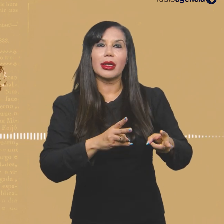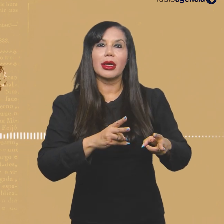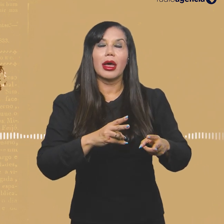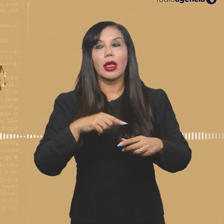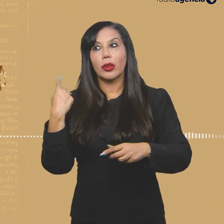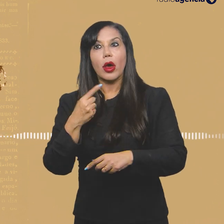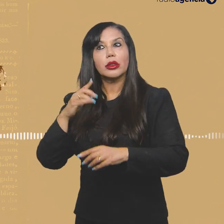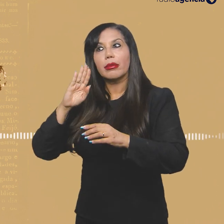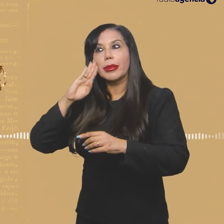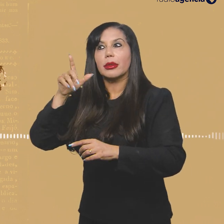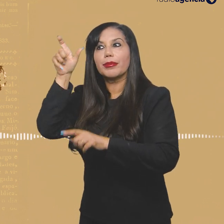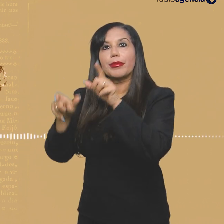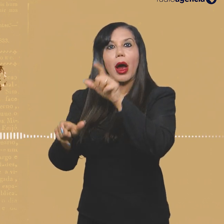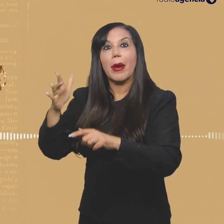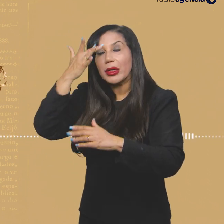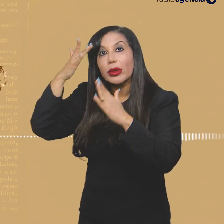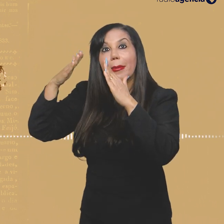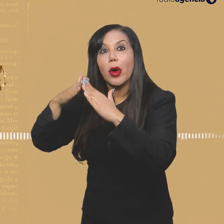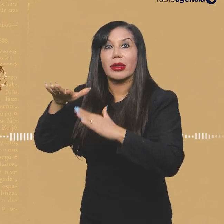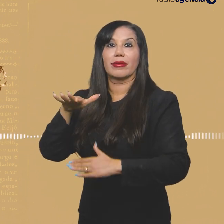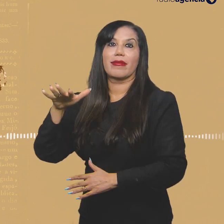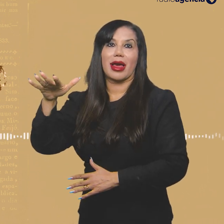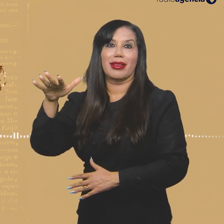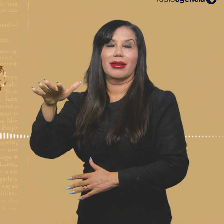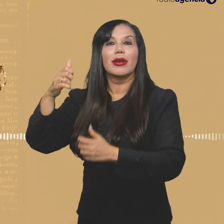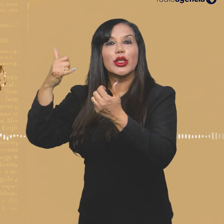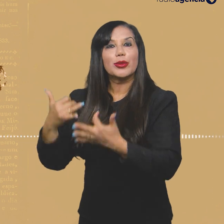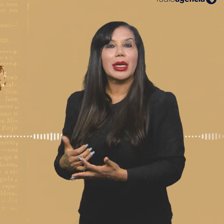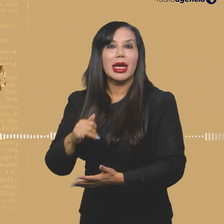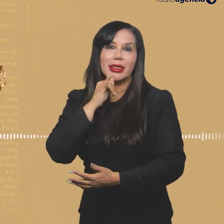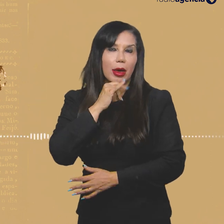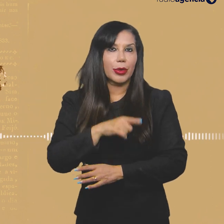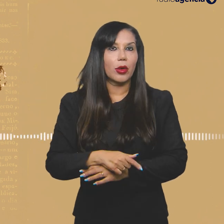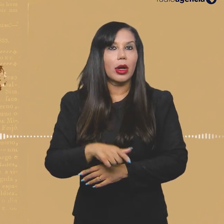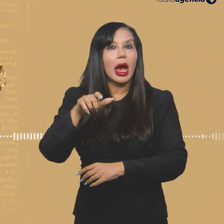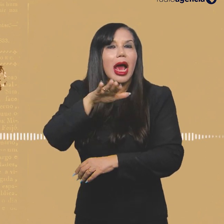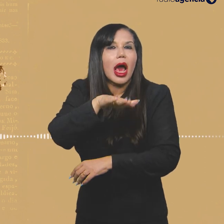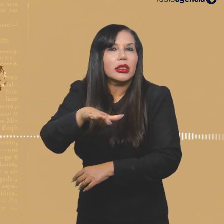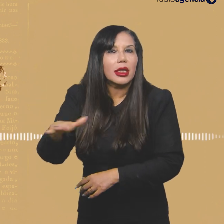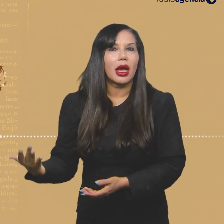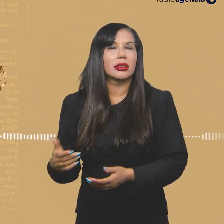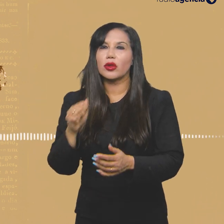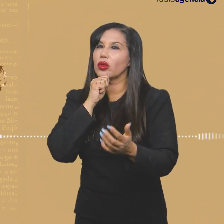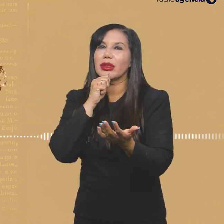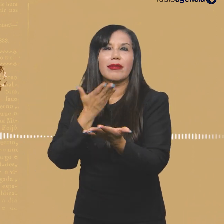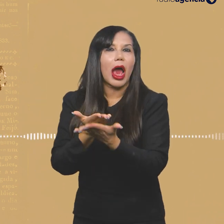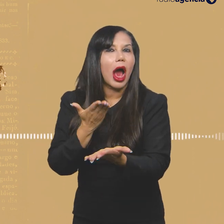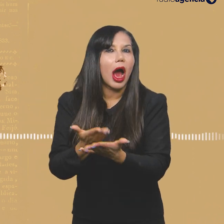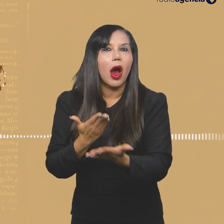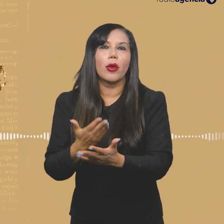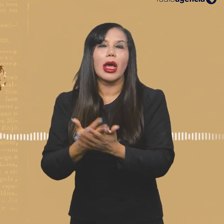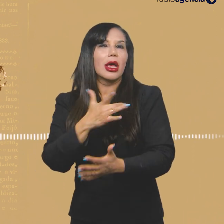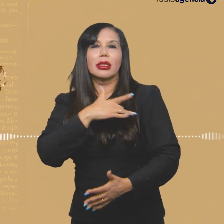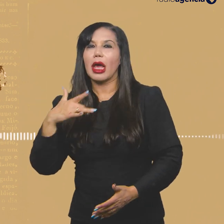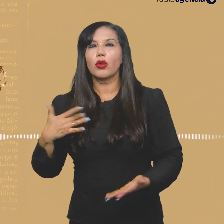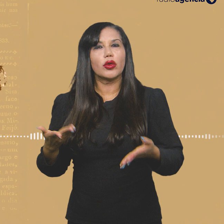sempre partir do lado do morador, de quem é atingido por aquilo. Então, gente vai sempre começar, por exemplo, falando tantas crianças ficaram sem aula,